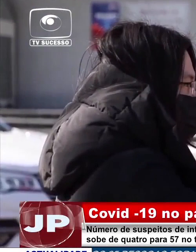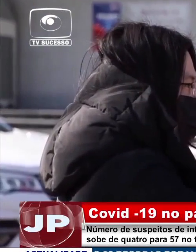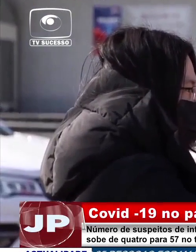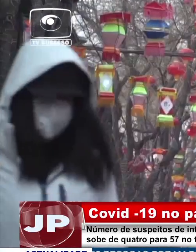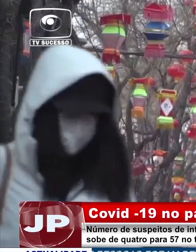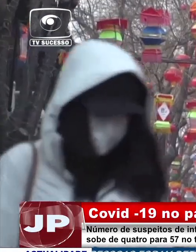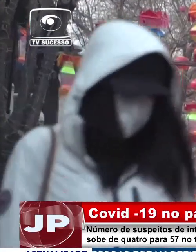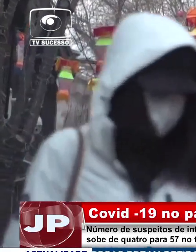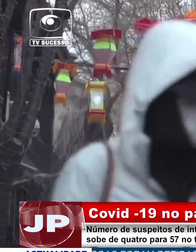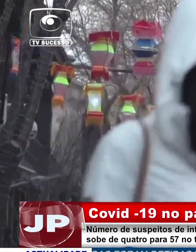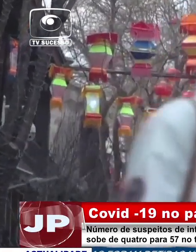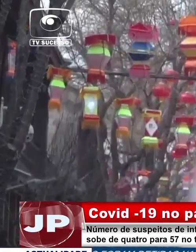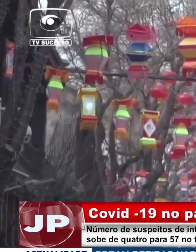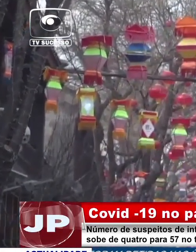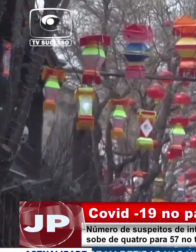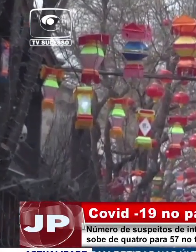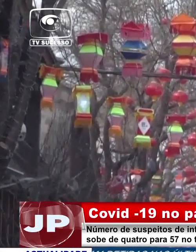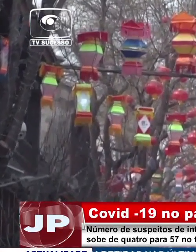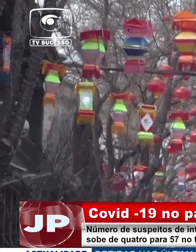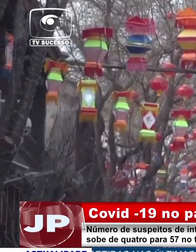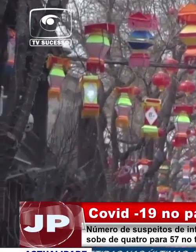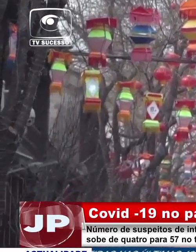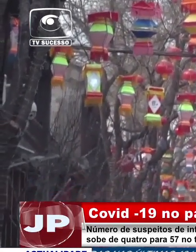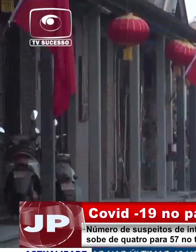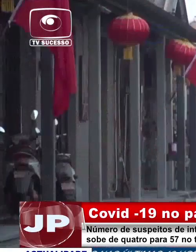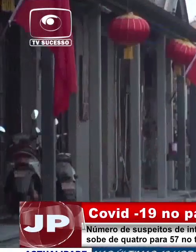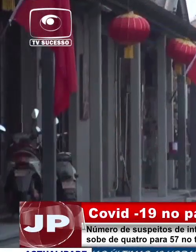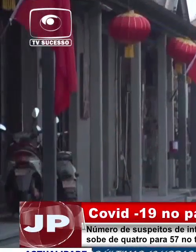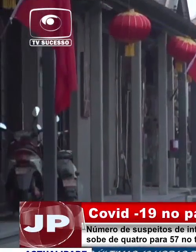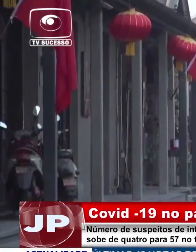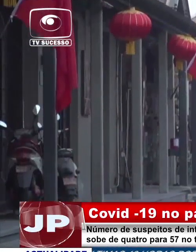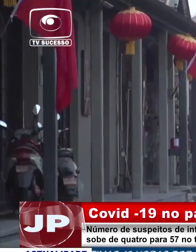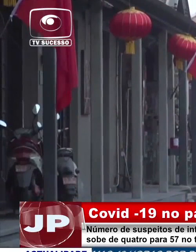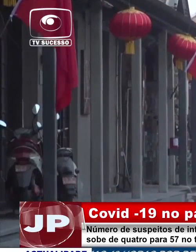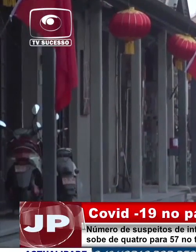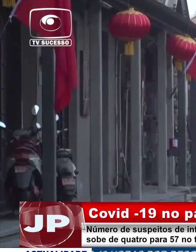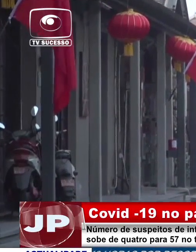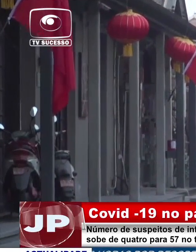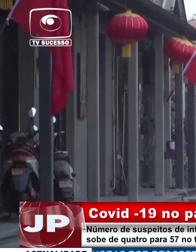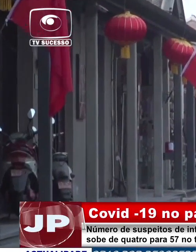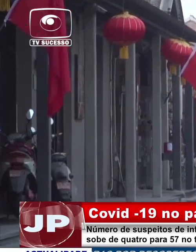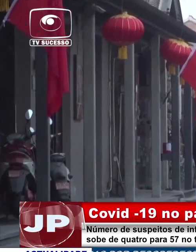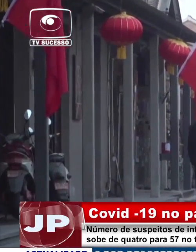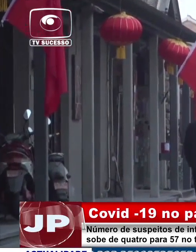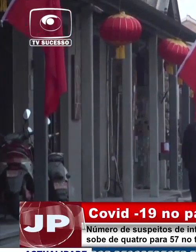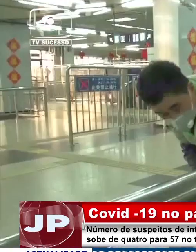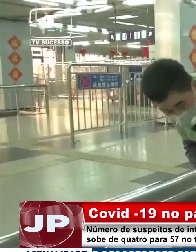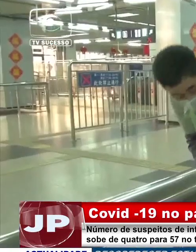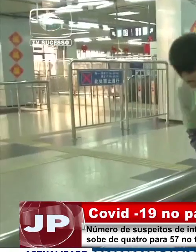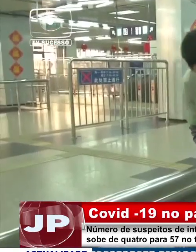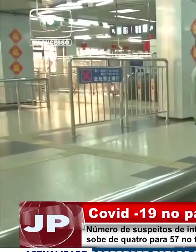responsável avançou que nas últimas 24 horas o número de suspeitos de infecção pela doença subiu de 4 para